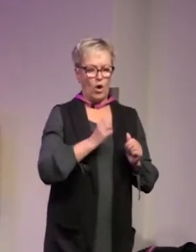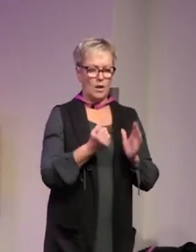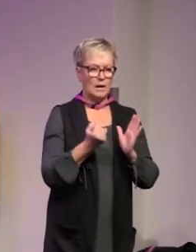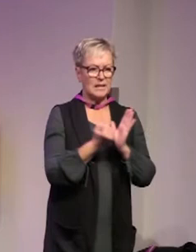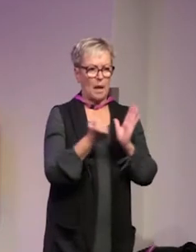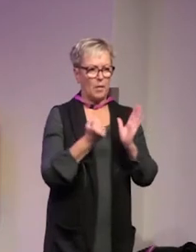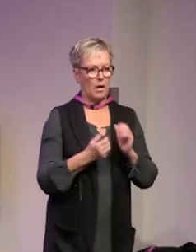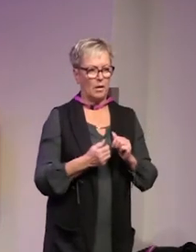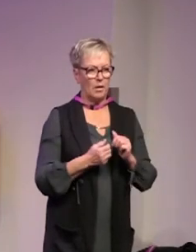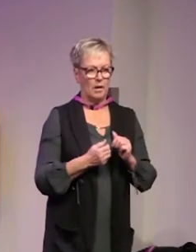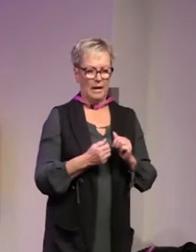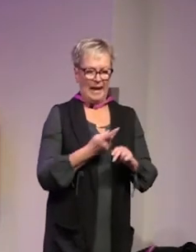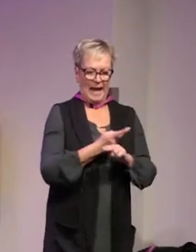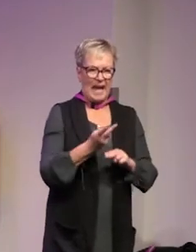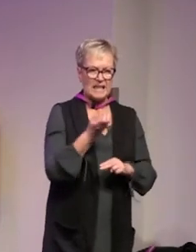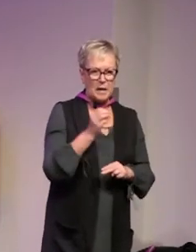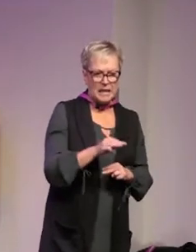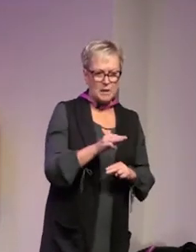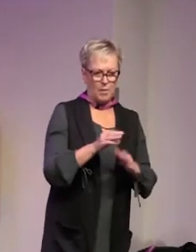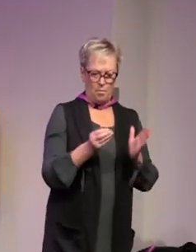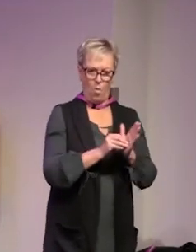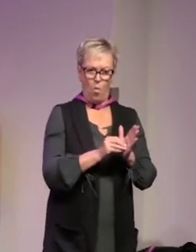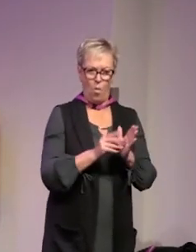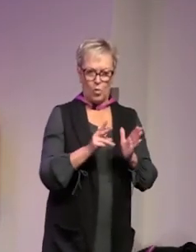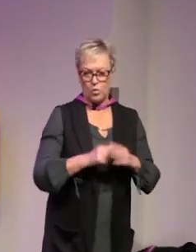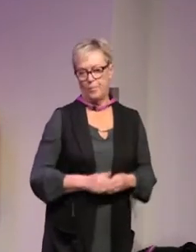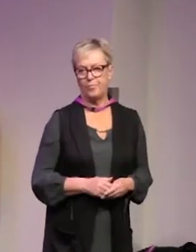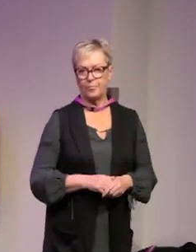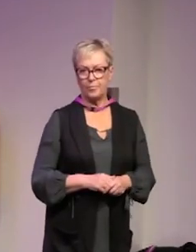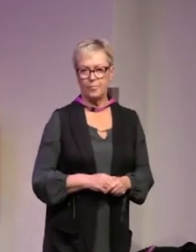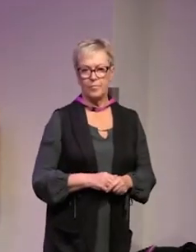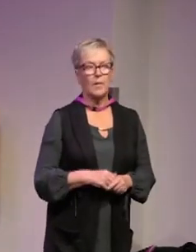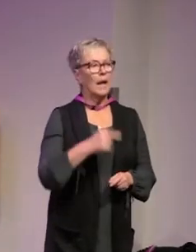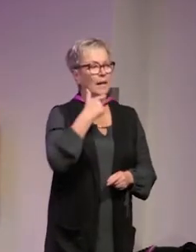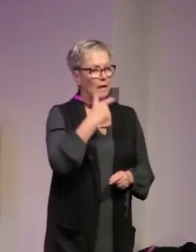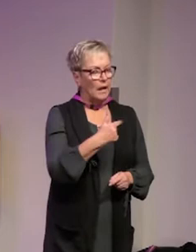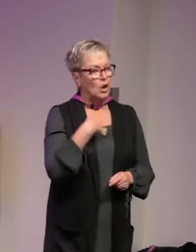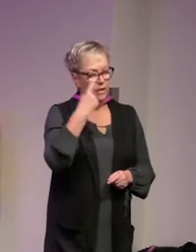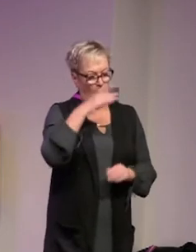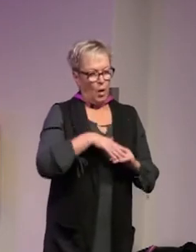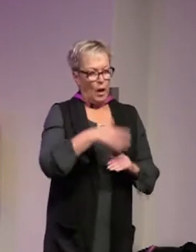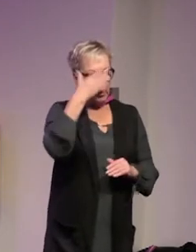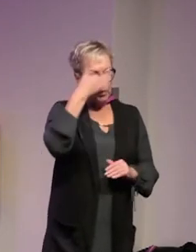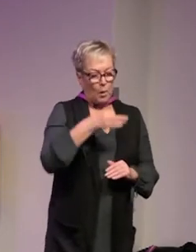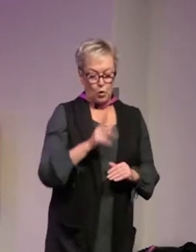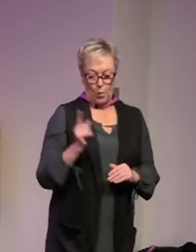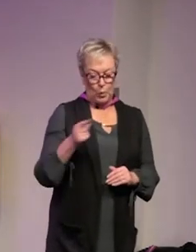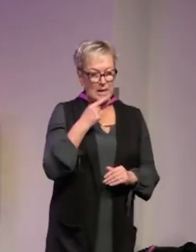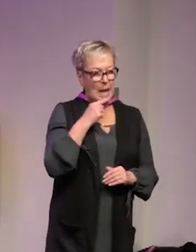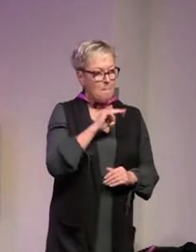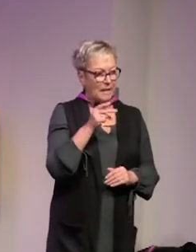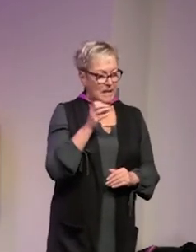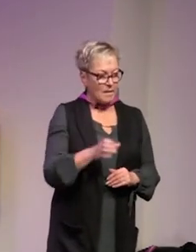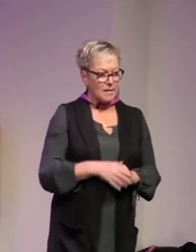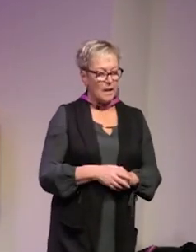ha stämpel liksom våldsbejakande extremism på det man gör ja tack jag tänker också på det där med kunskap